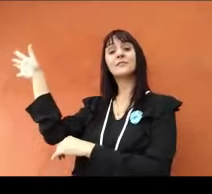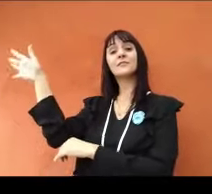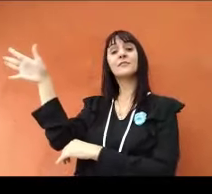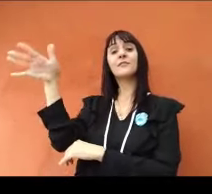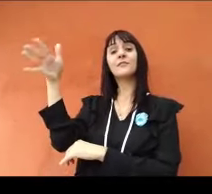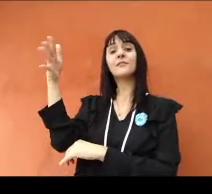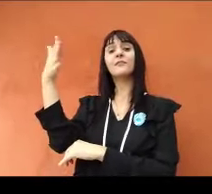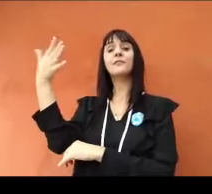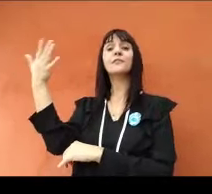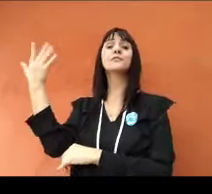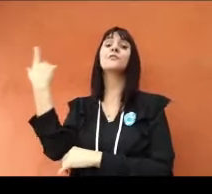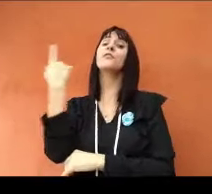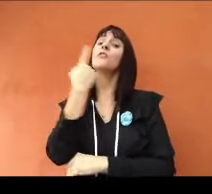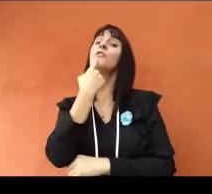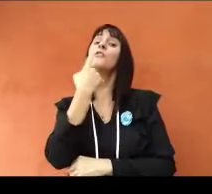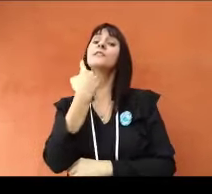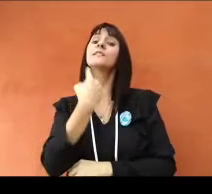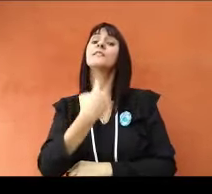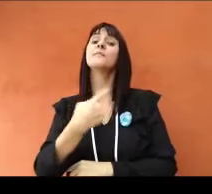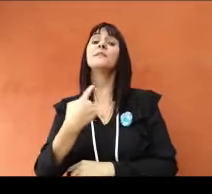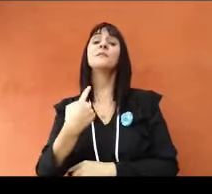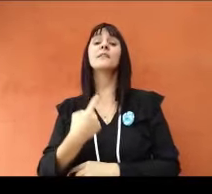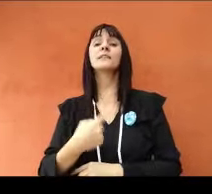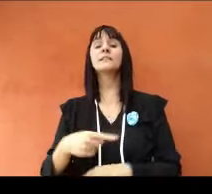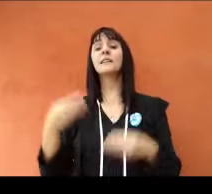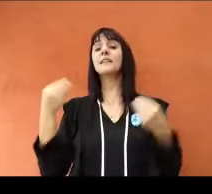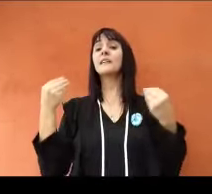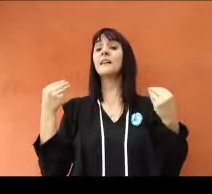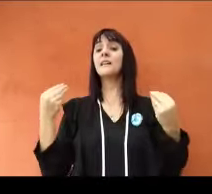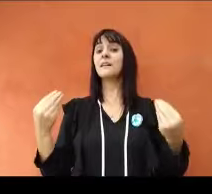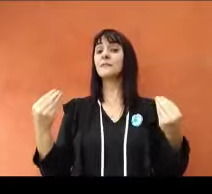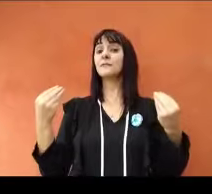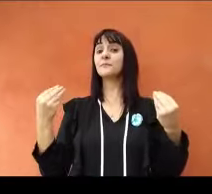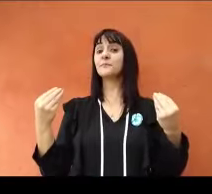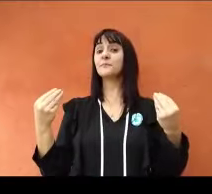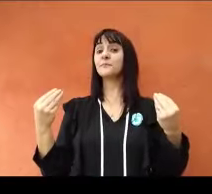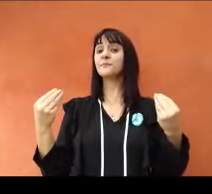Estos son los colores de mi bandera